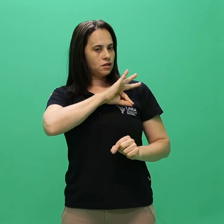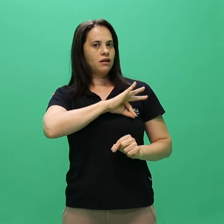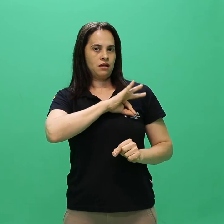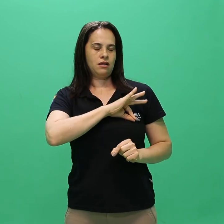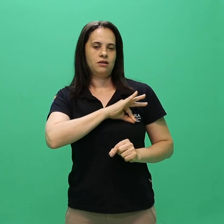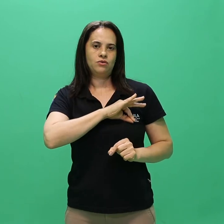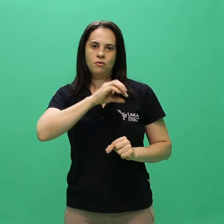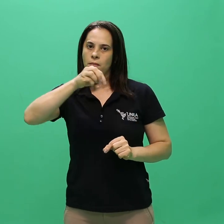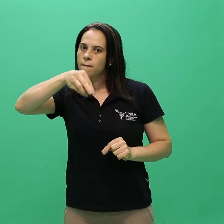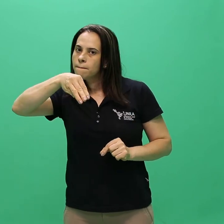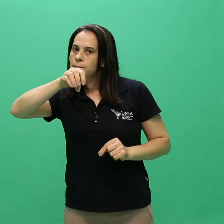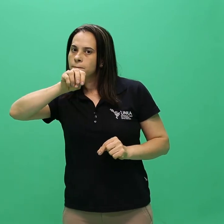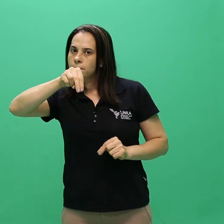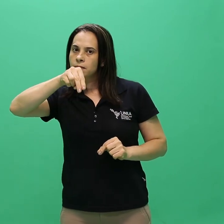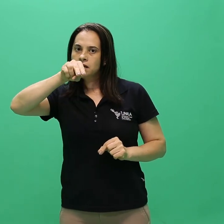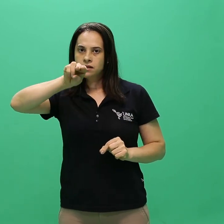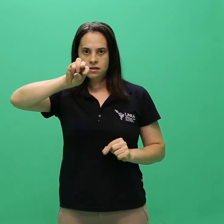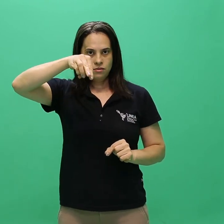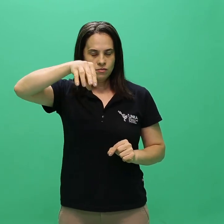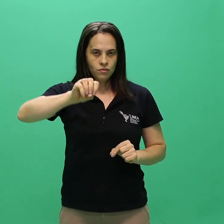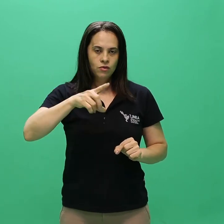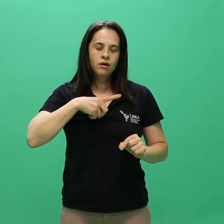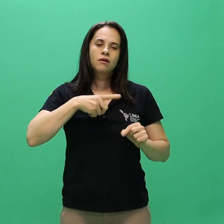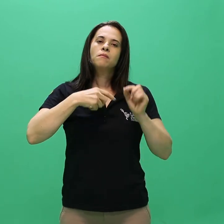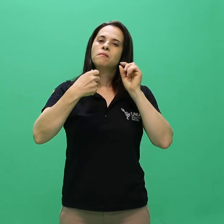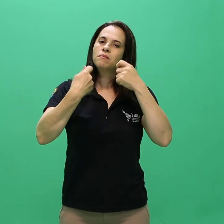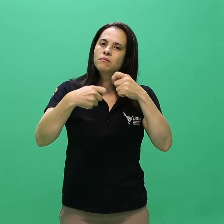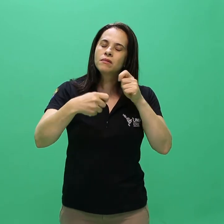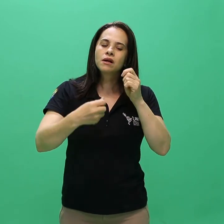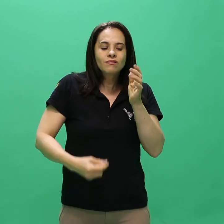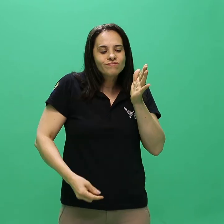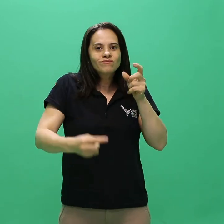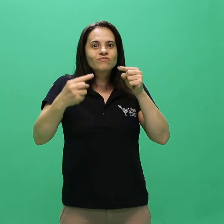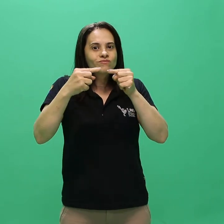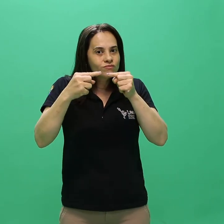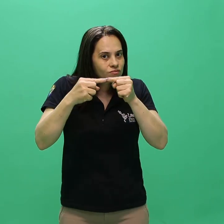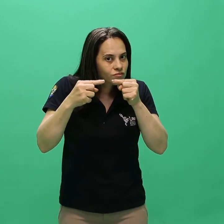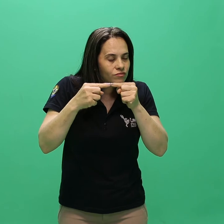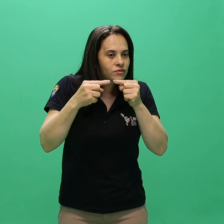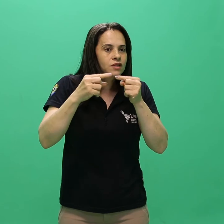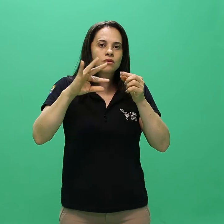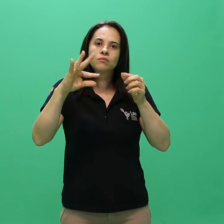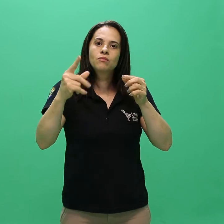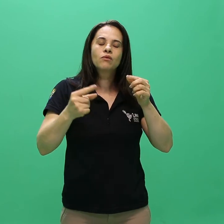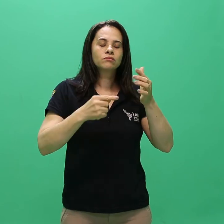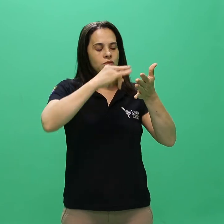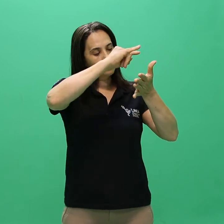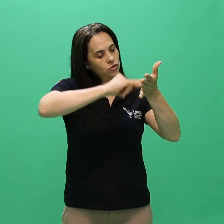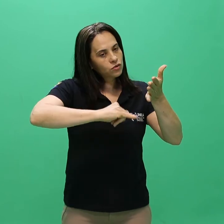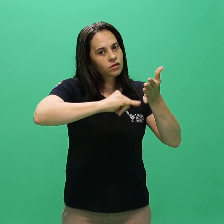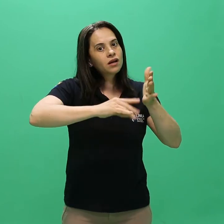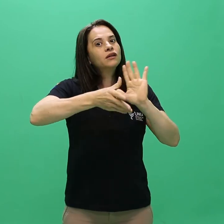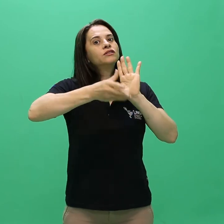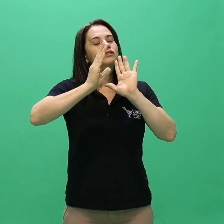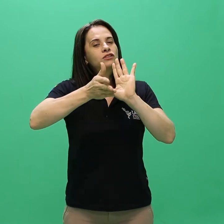conformidade com os documentos solicitados pelo referido edital de convocação.